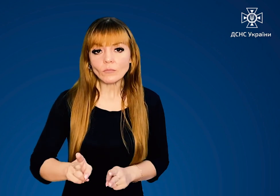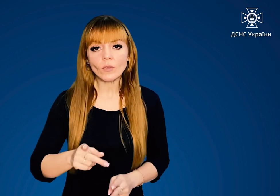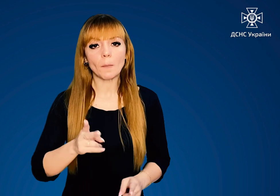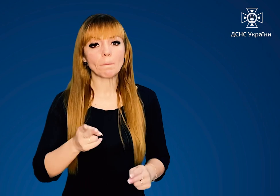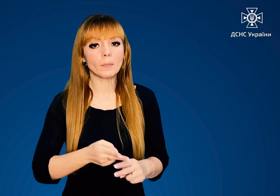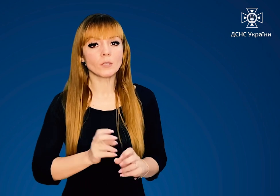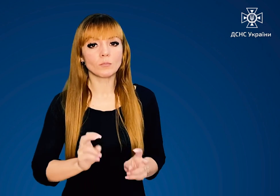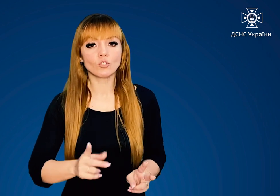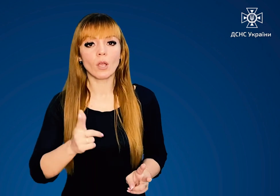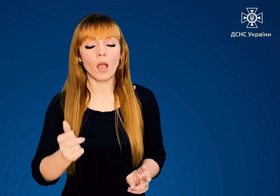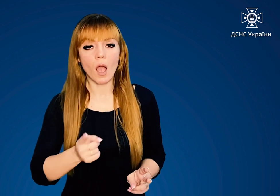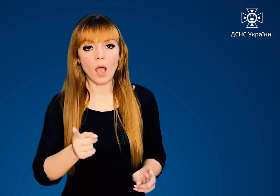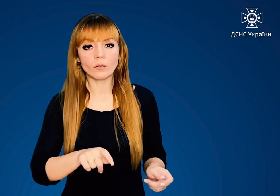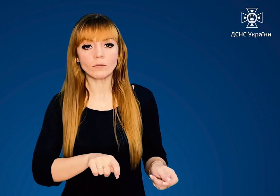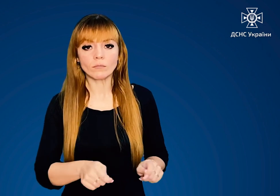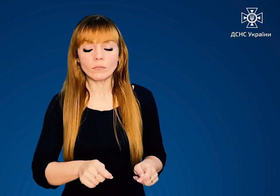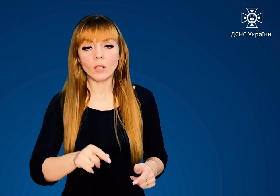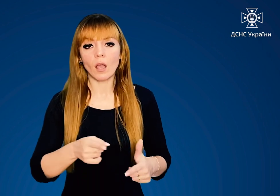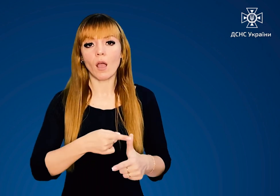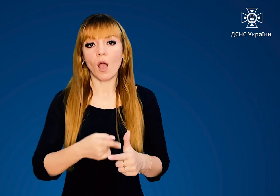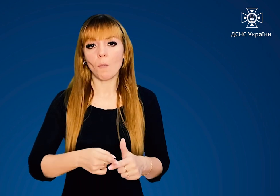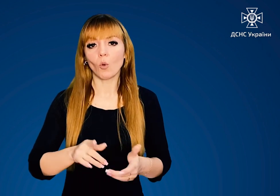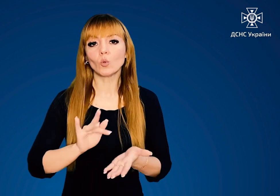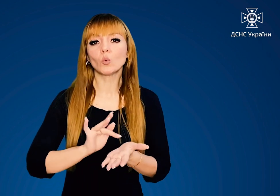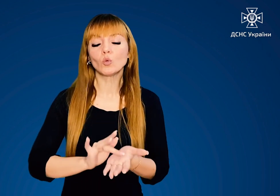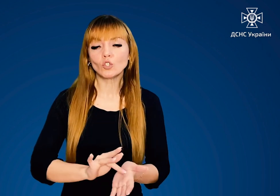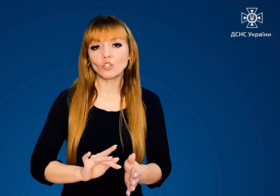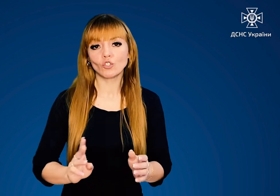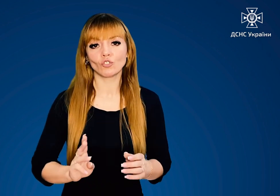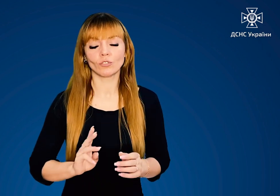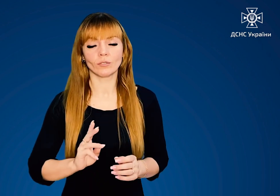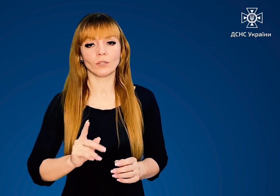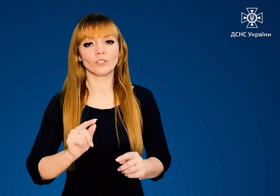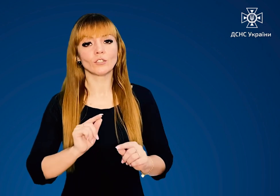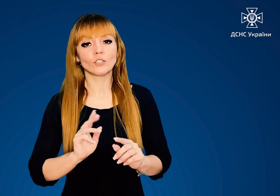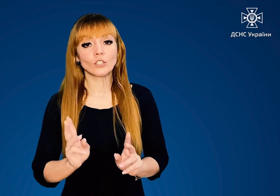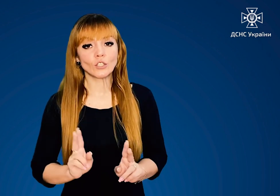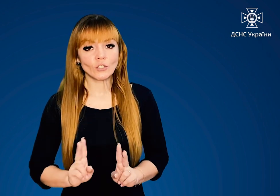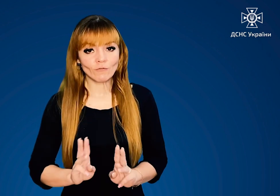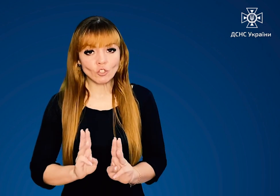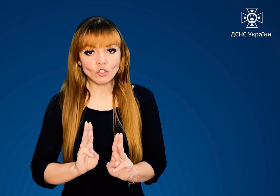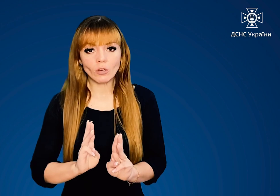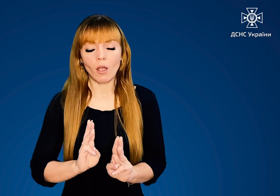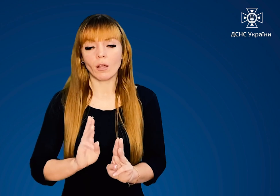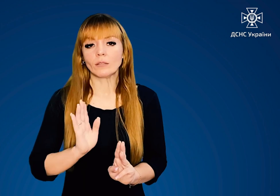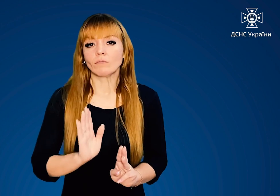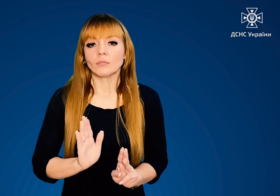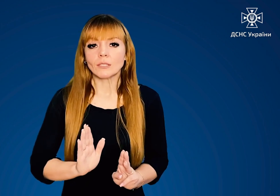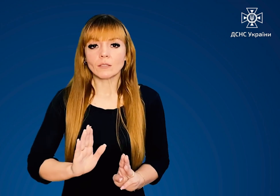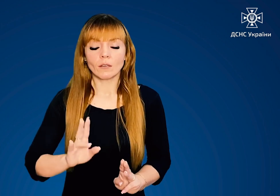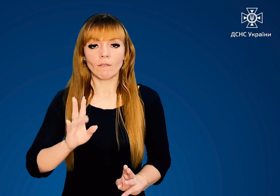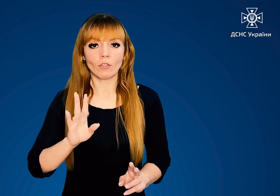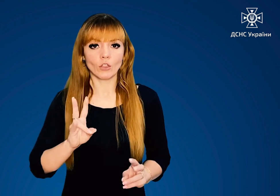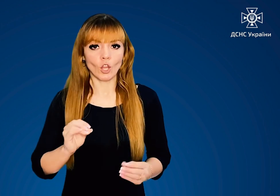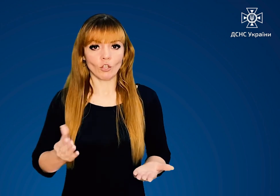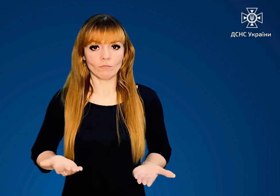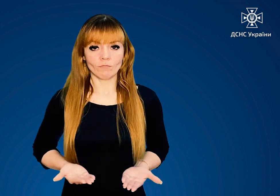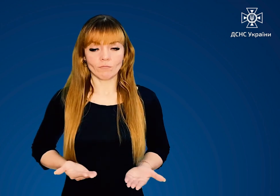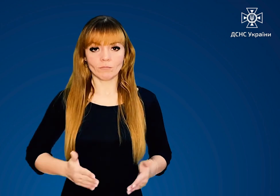їжу безпечно на газових плитах чи туристичних пальниках Свічках тільки в нежитлових та добре